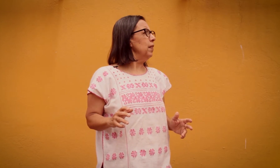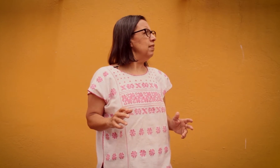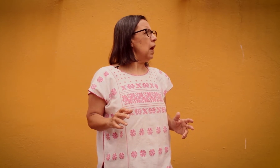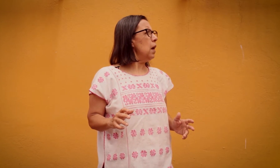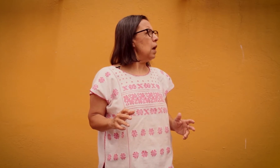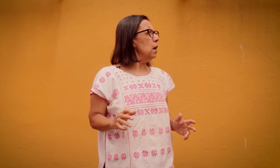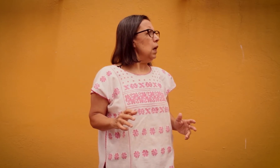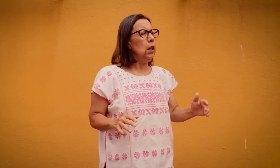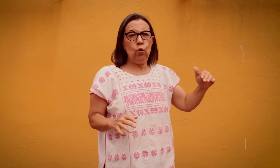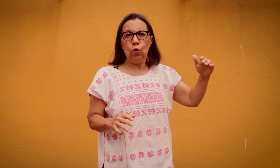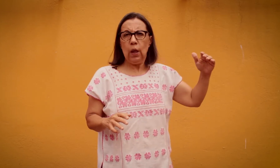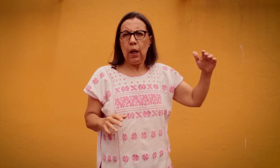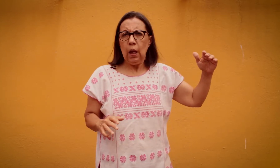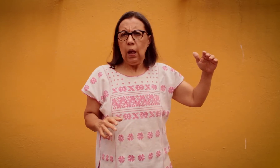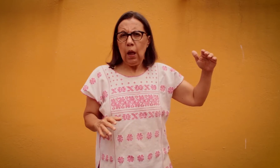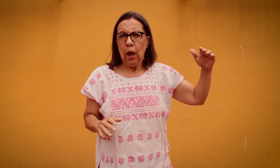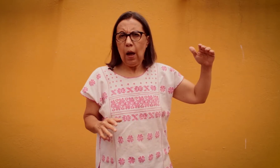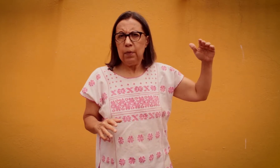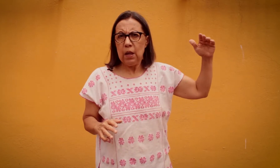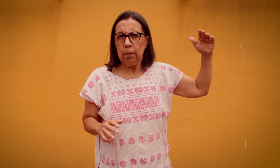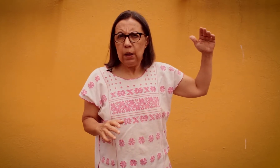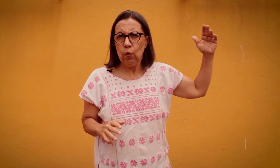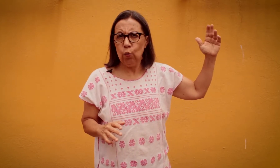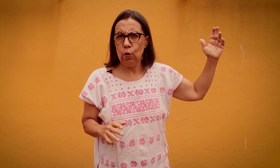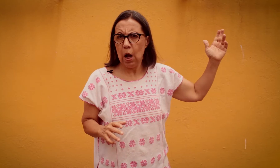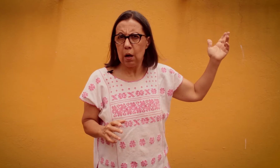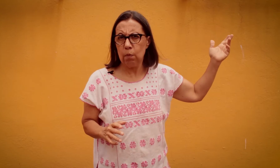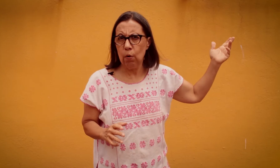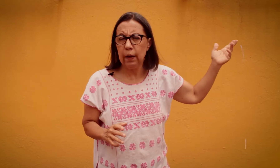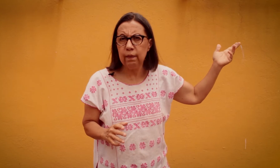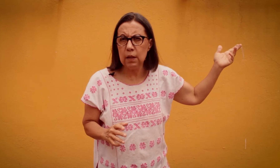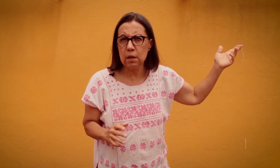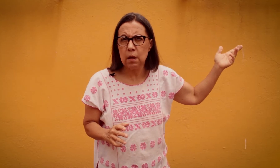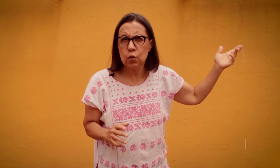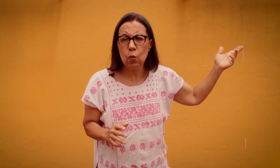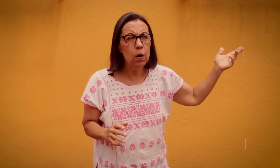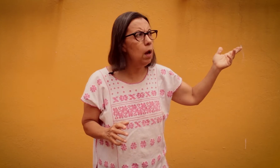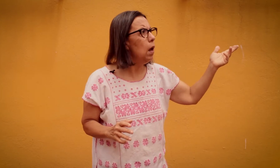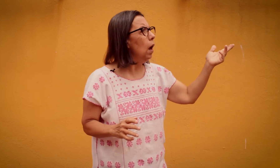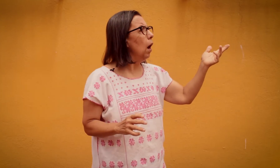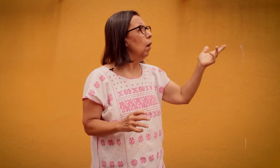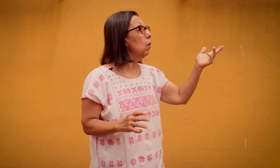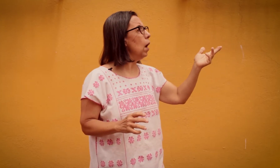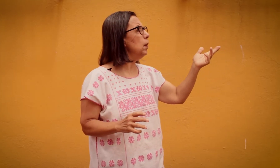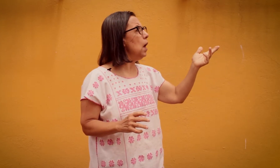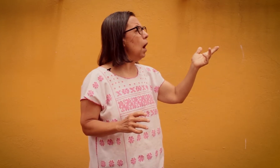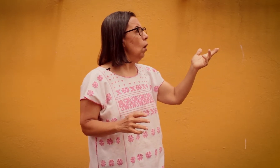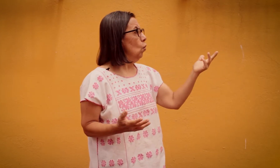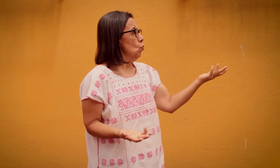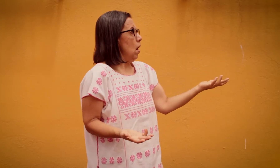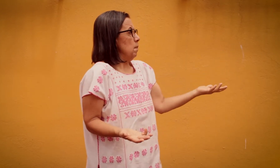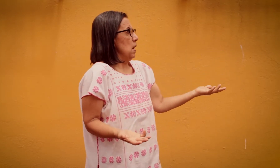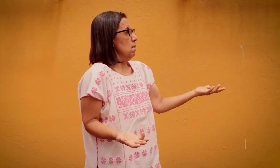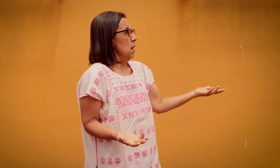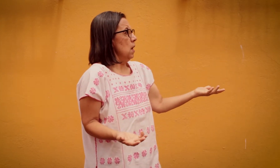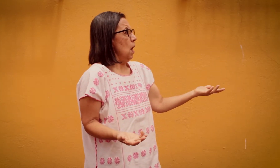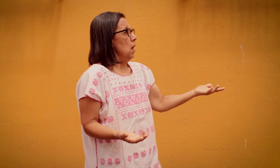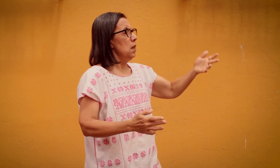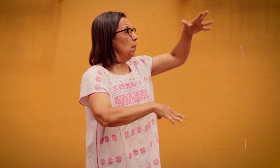ventana, en donde había habido un árbol antes en la escuela, ahora había una palmera y